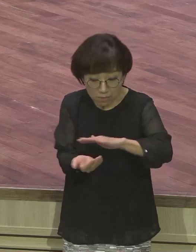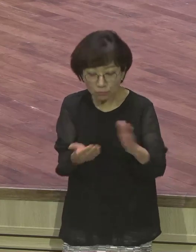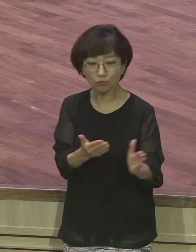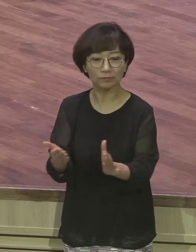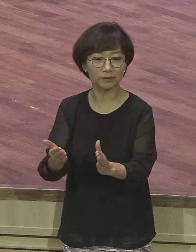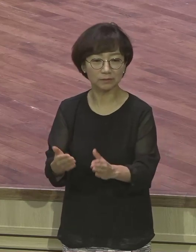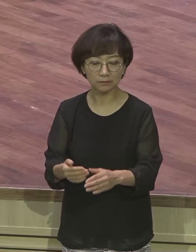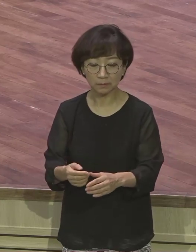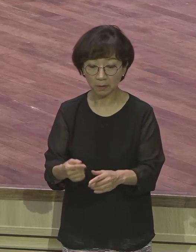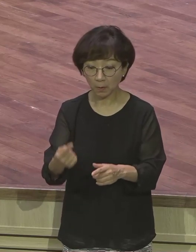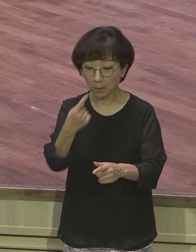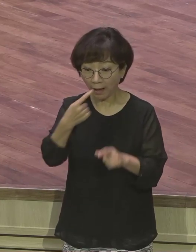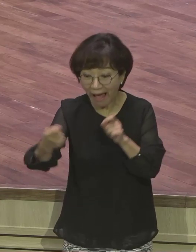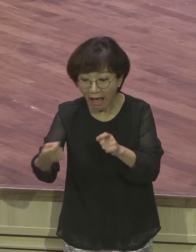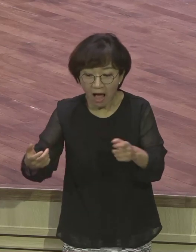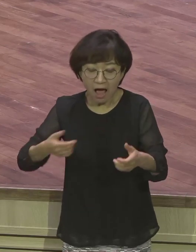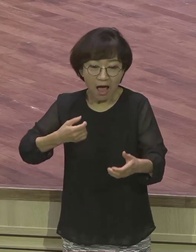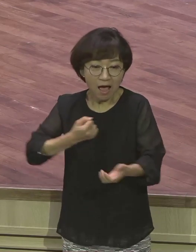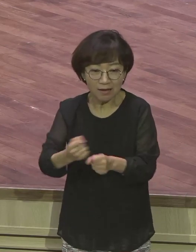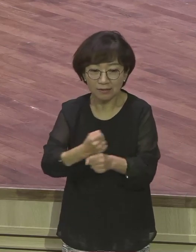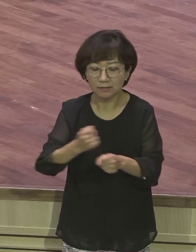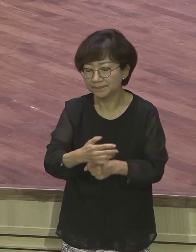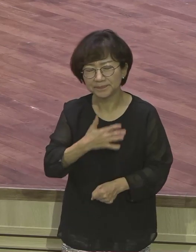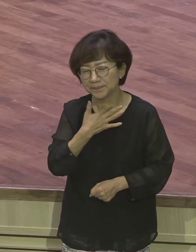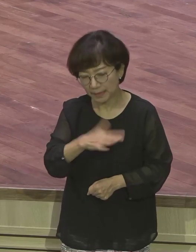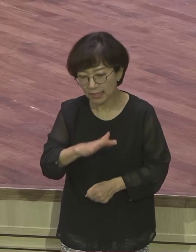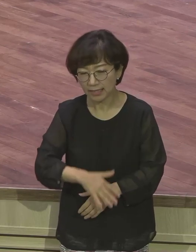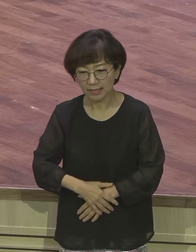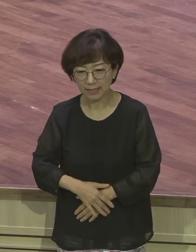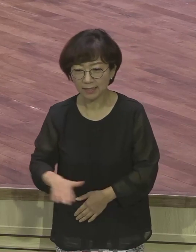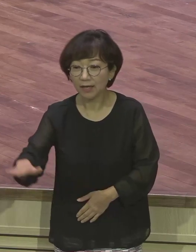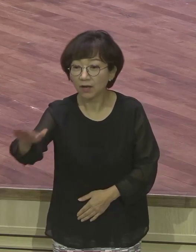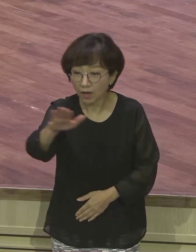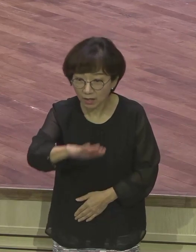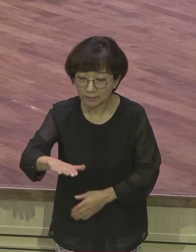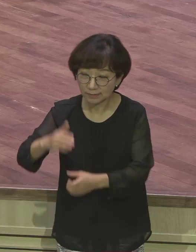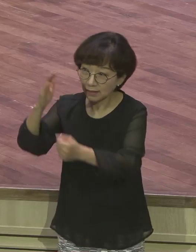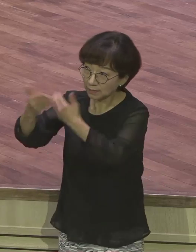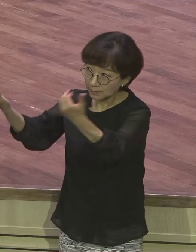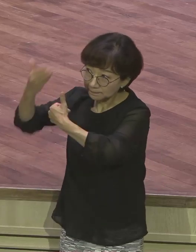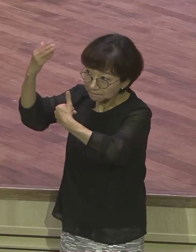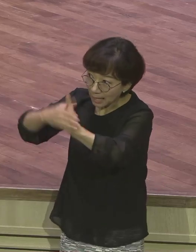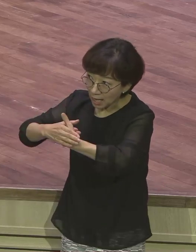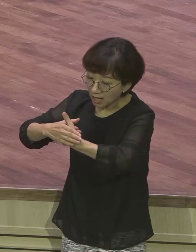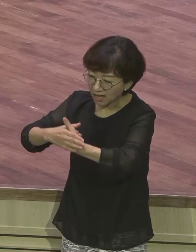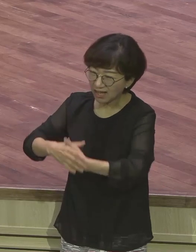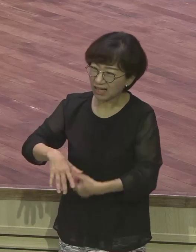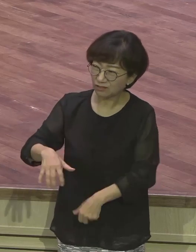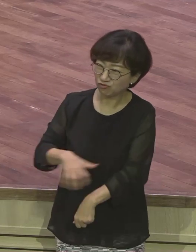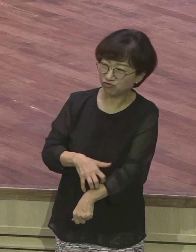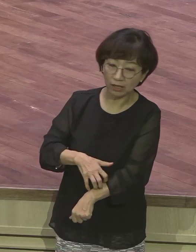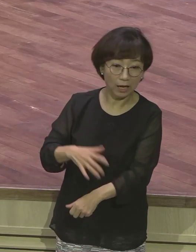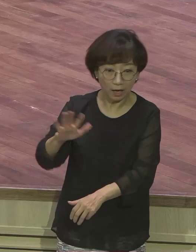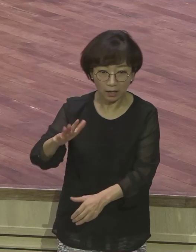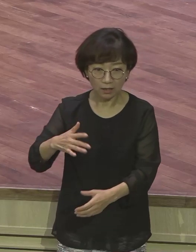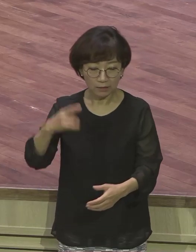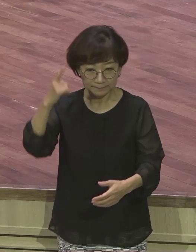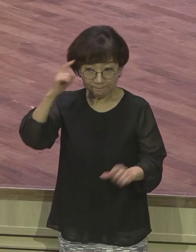여러분 하나님의 일을 할 때 슬레임을 하시기 바랍니다 슬레임, 슬레임이라는 오븐에 아이스크림을 내가